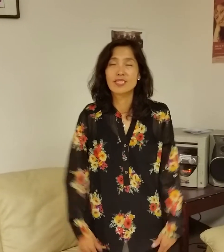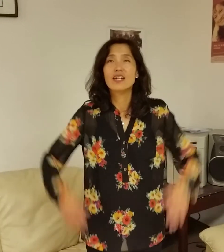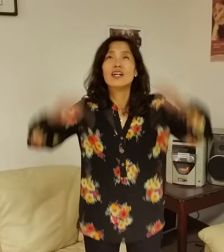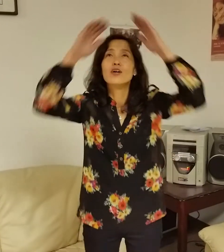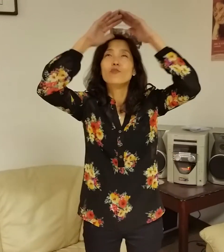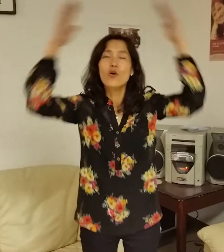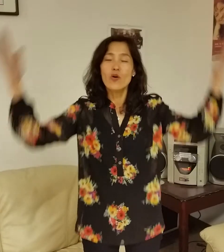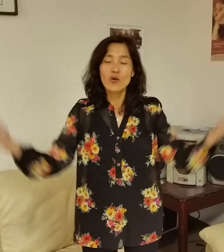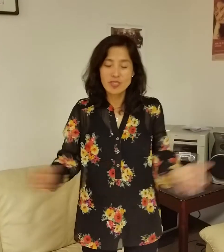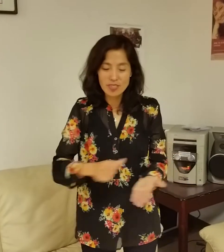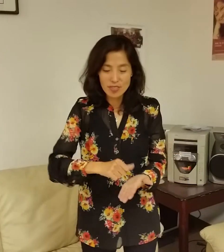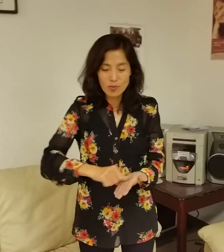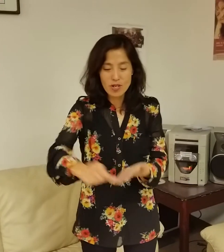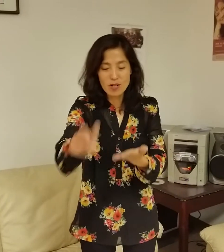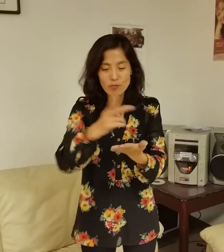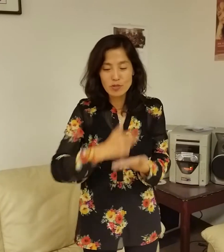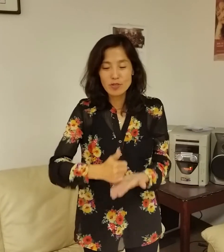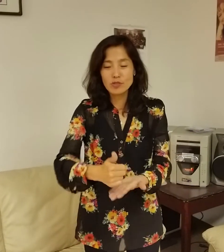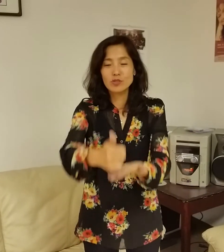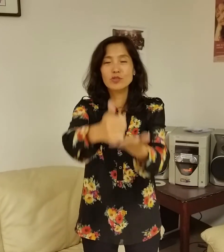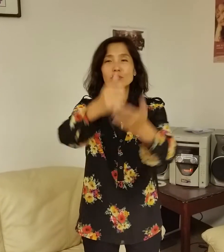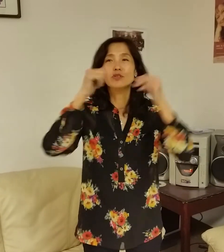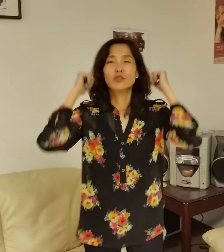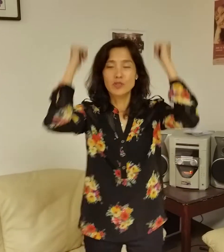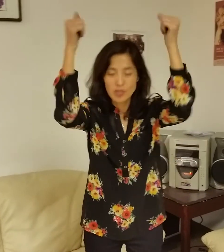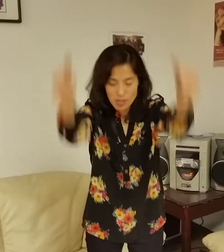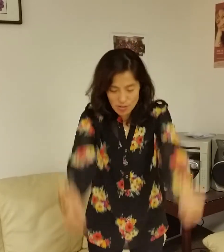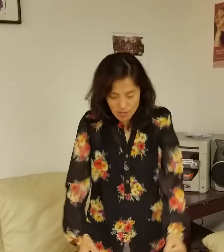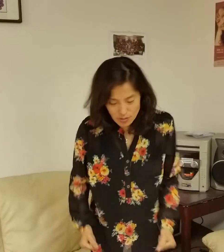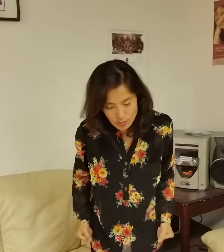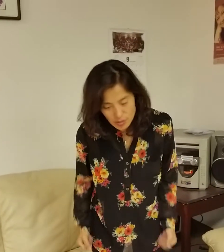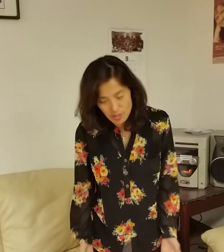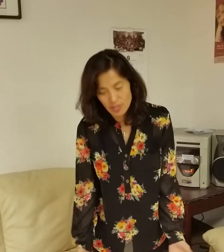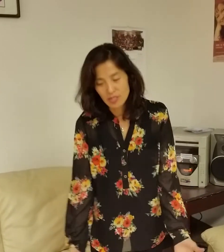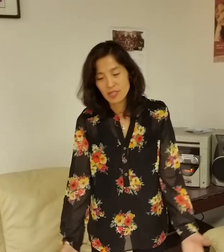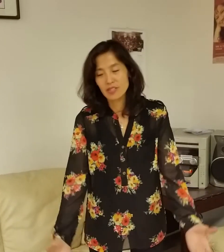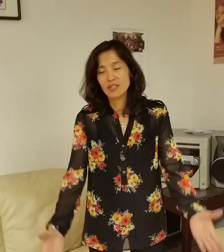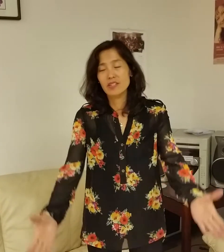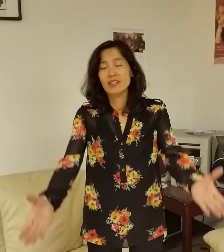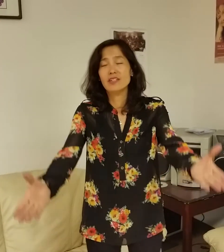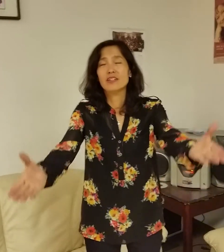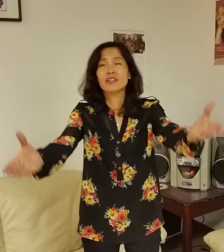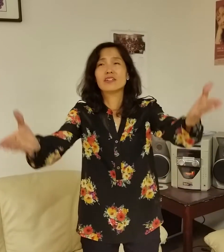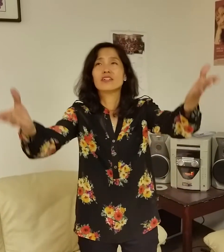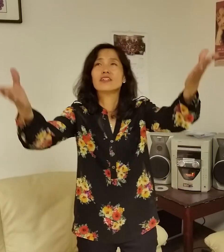모든 맘을 죽을 경매해